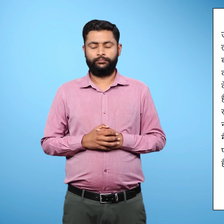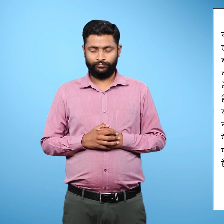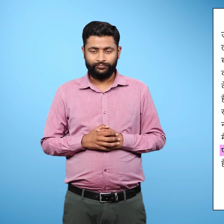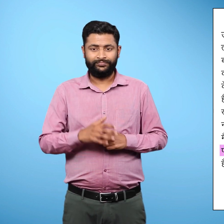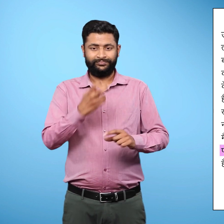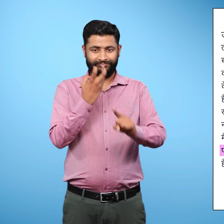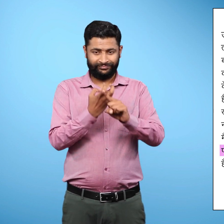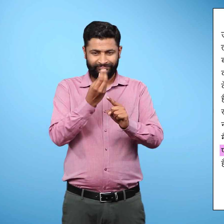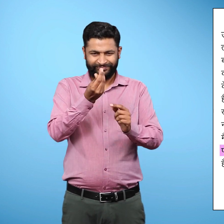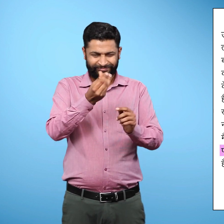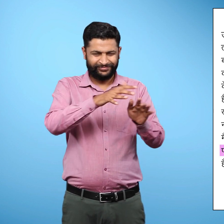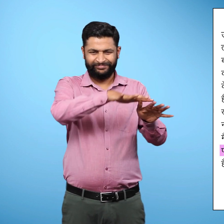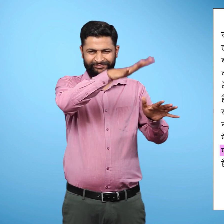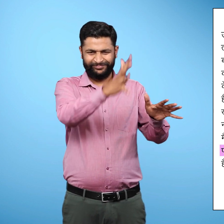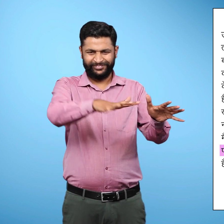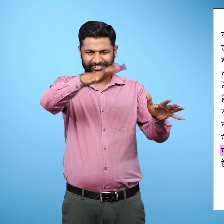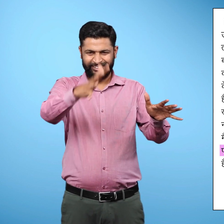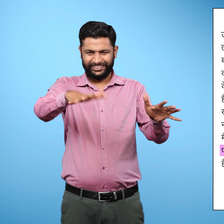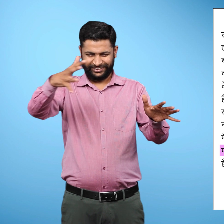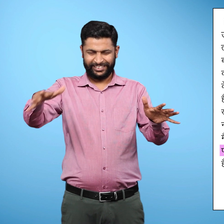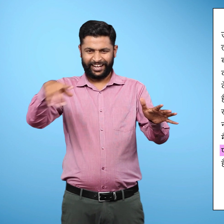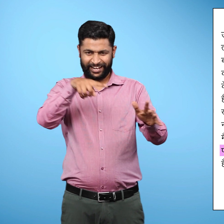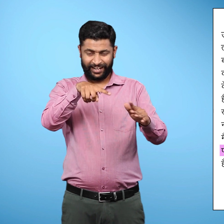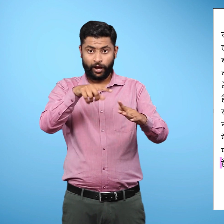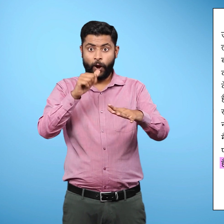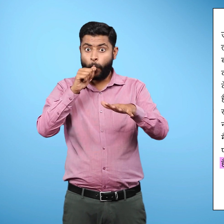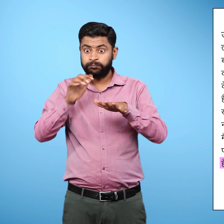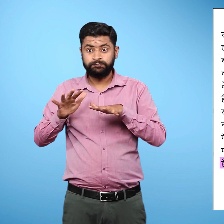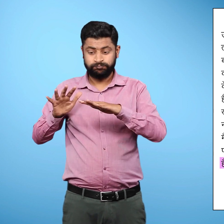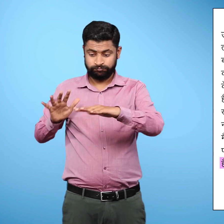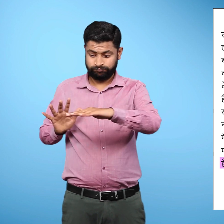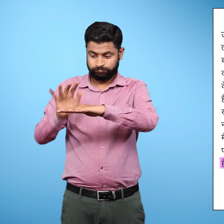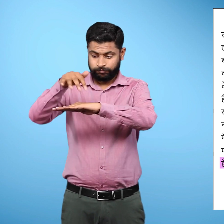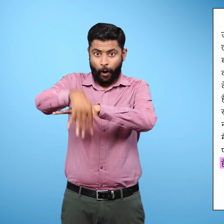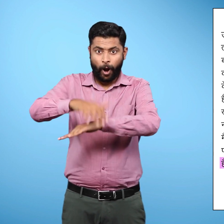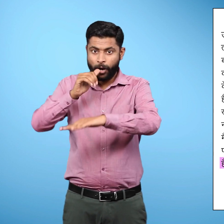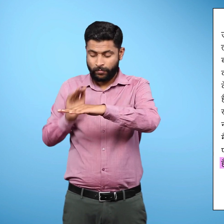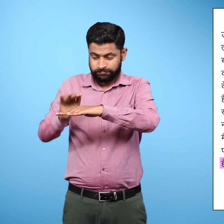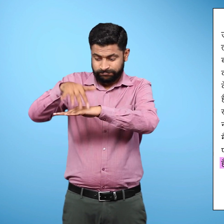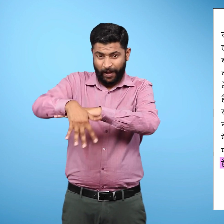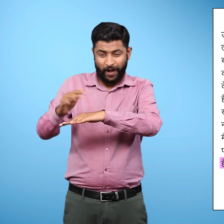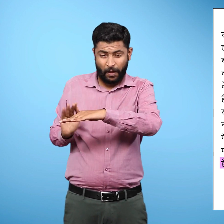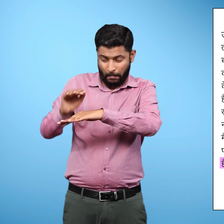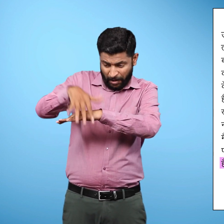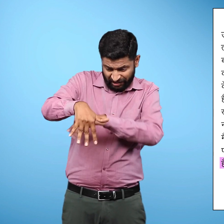पठारी क्षित्रों में बहुत से जल प्रपात हो सकते हैं। क्योंकि यहां नदियां उन्चाई से गिरती